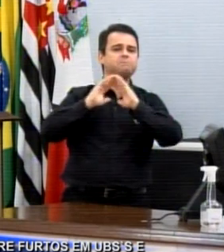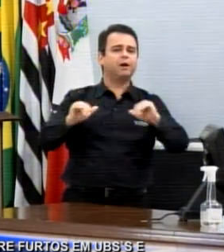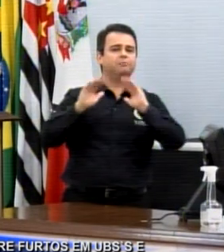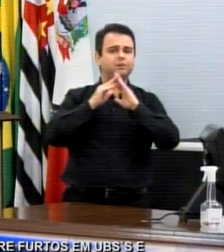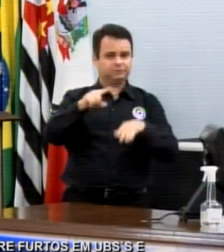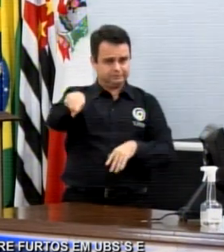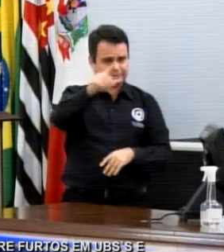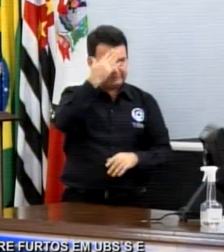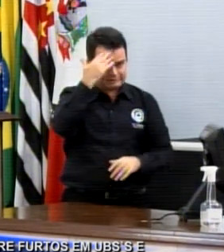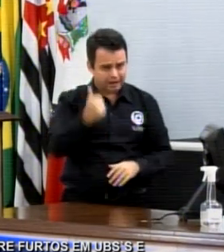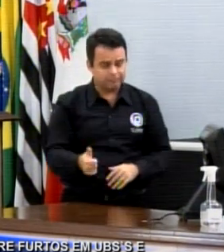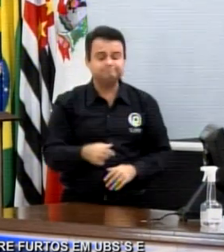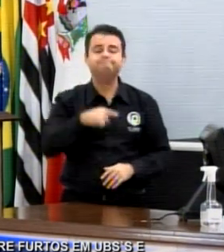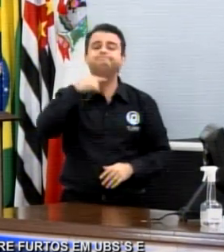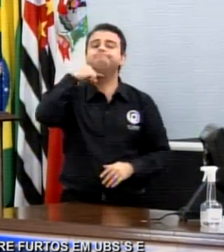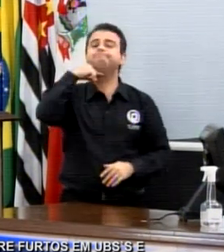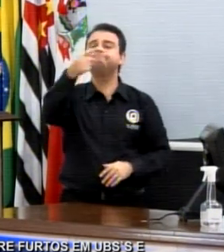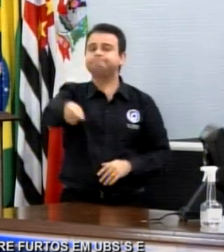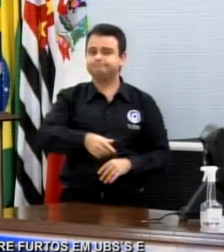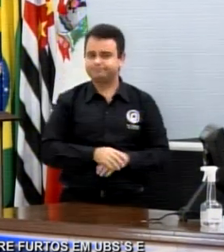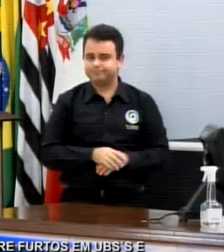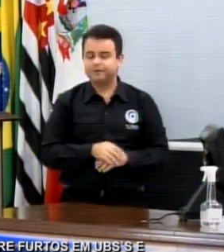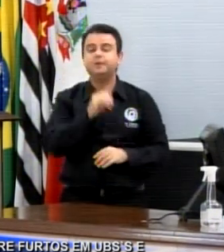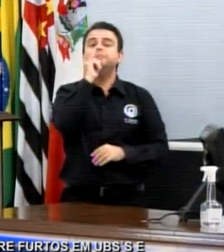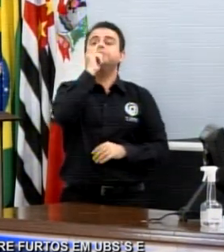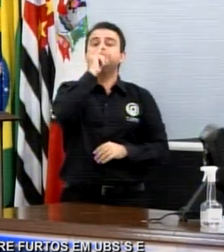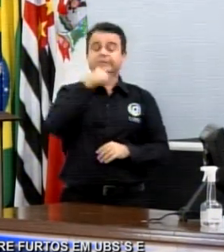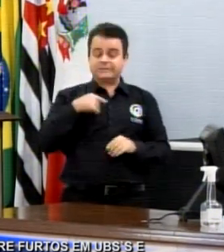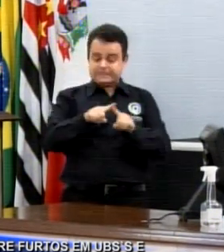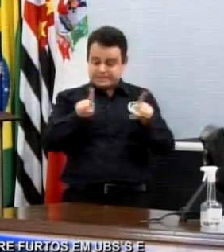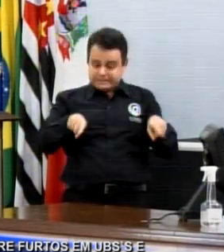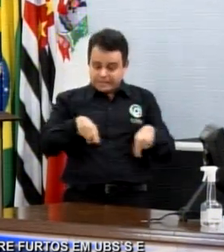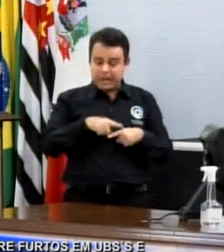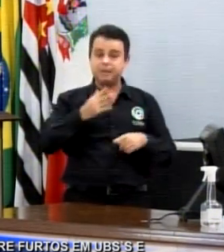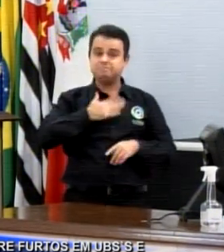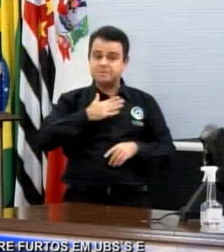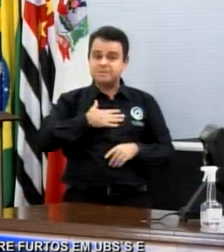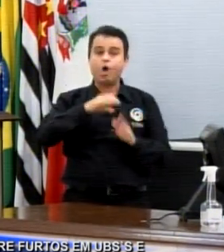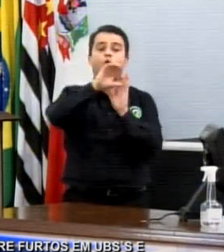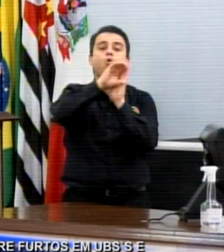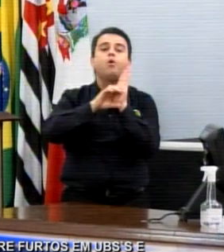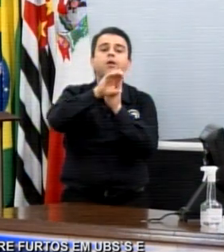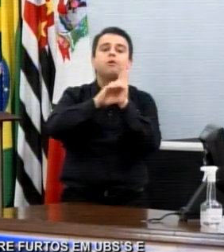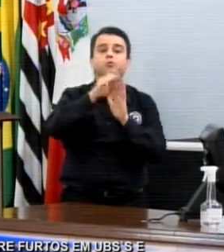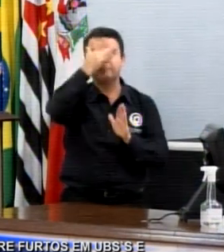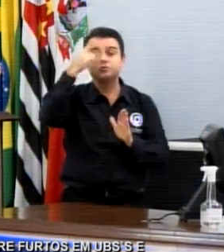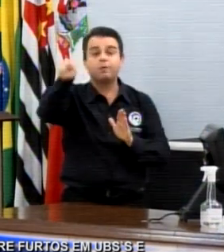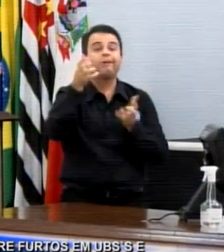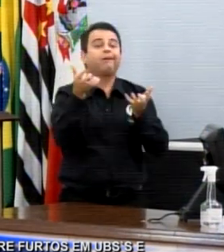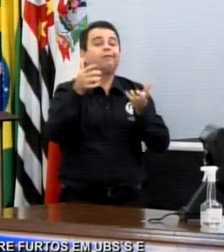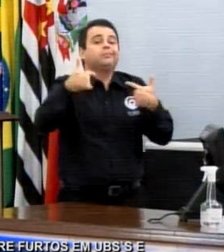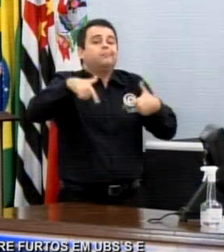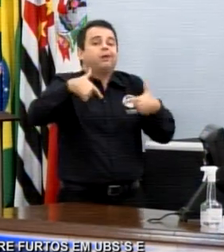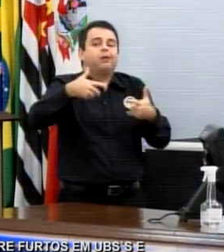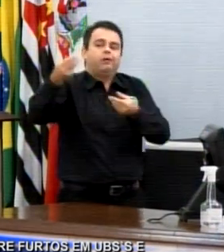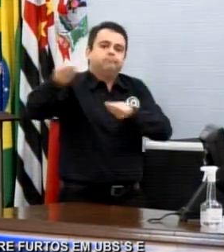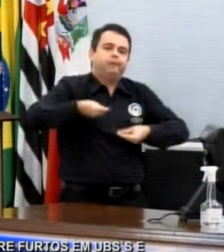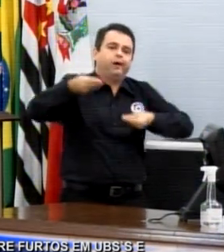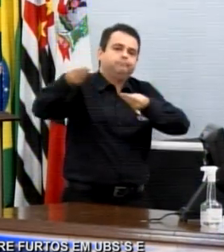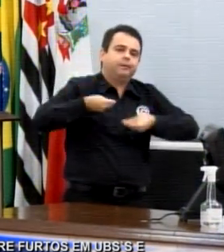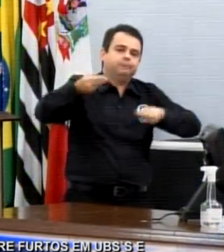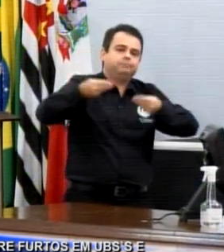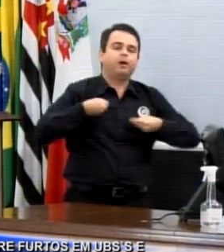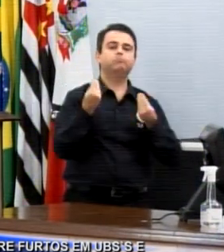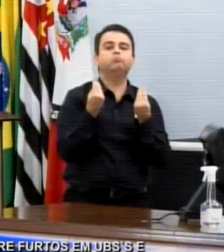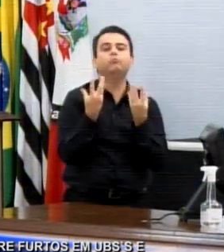tenham no seu gabinete vários currículos para indicação de emprego. Eu duvido. E se alguém de vocês falar que